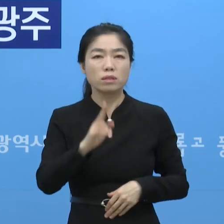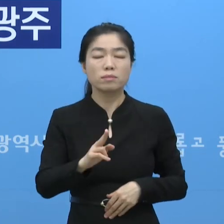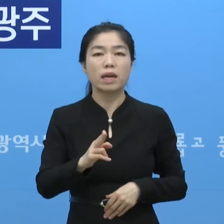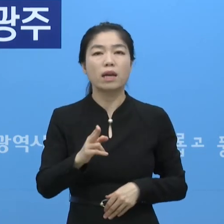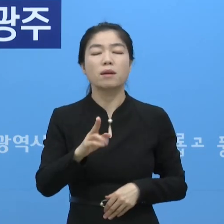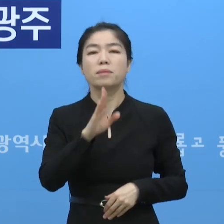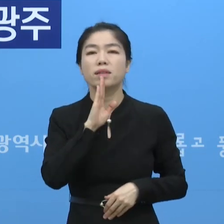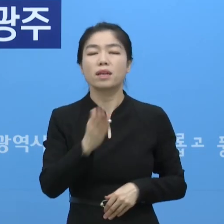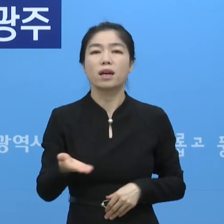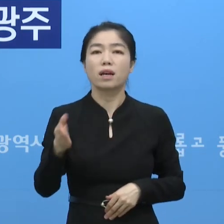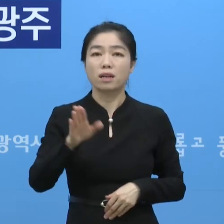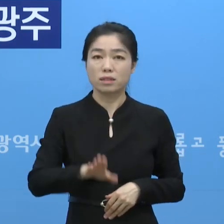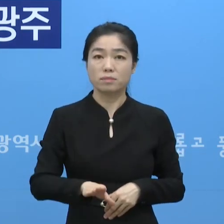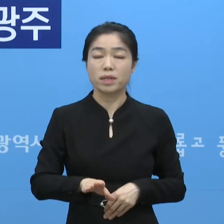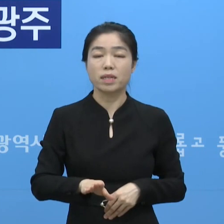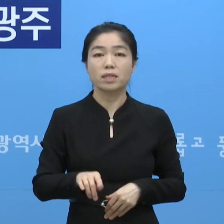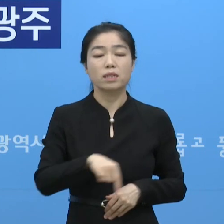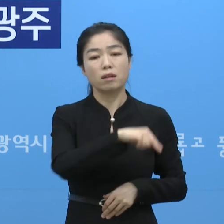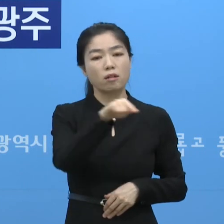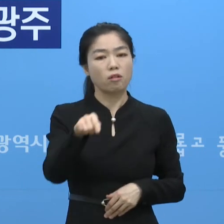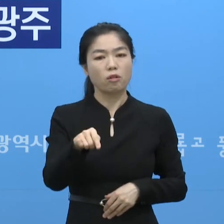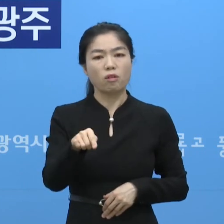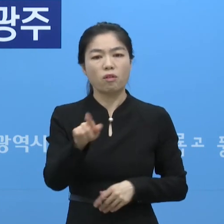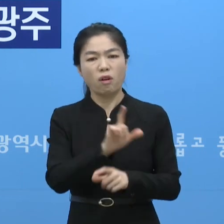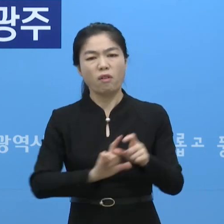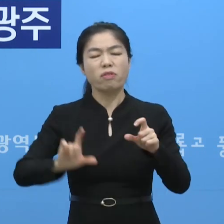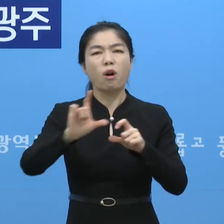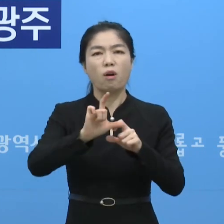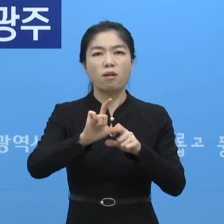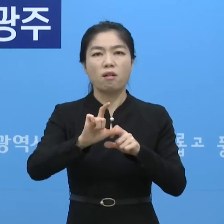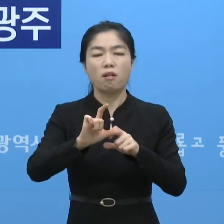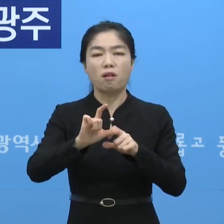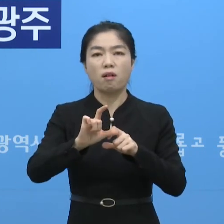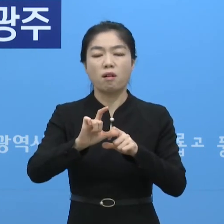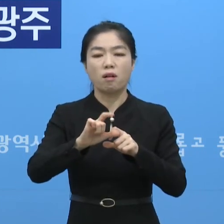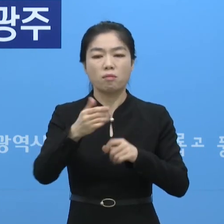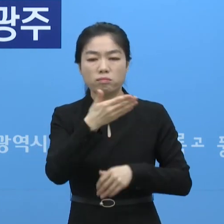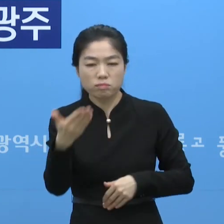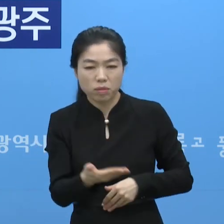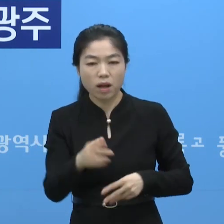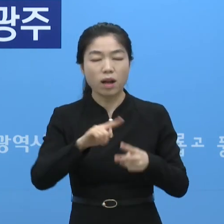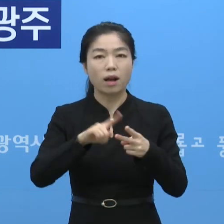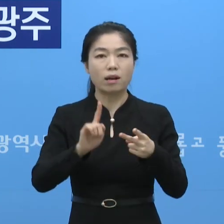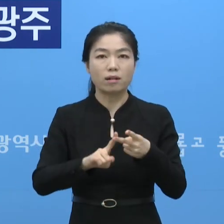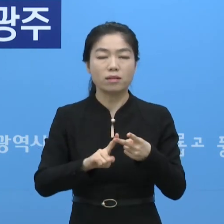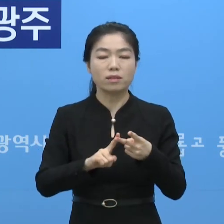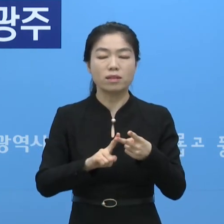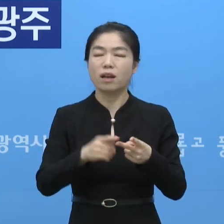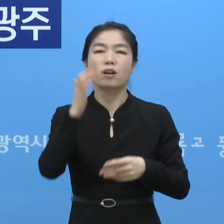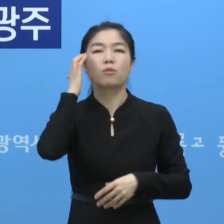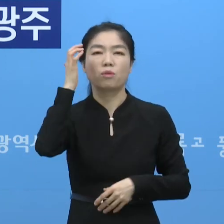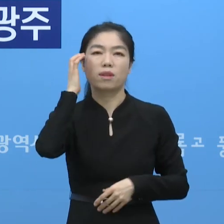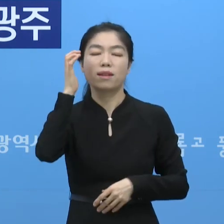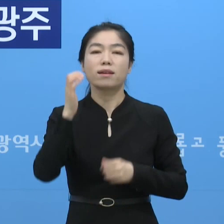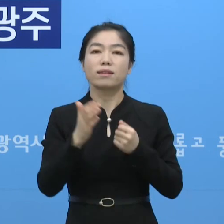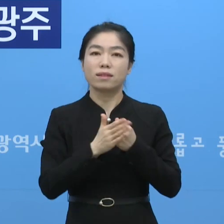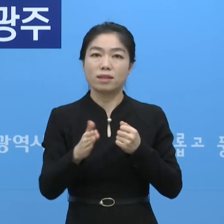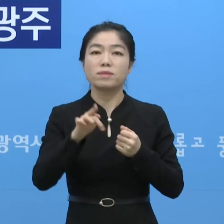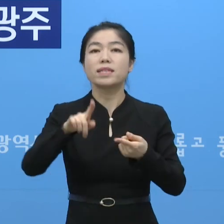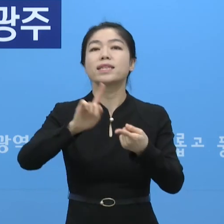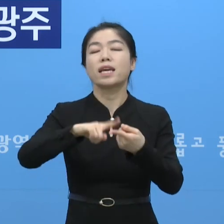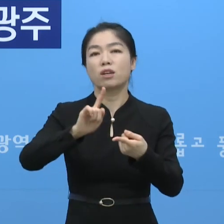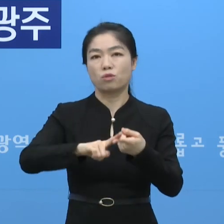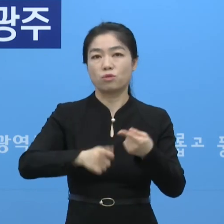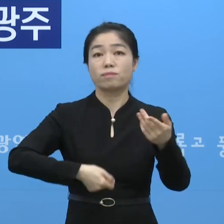하긴 하지만 이거를 추가로 더 완화시키거나 이것이 곤란한 상황이기 때문에 이